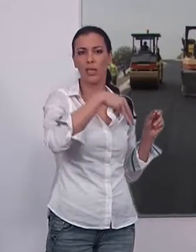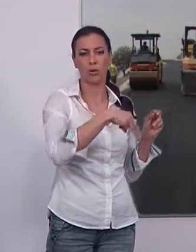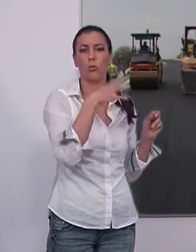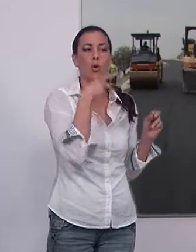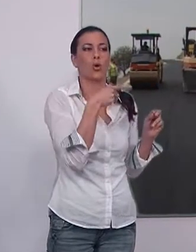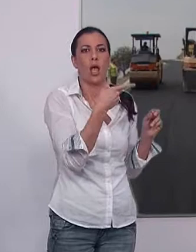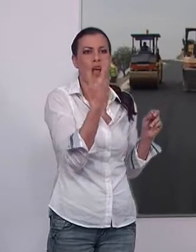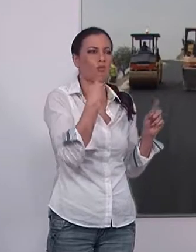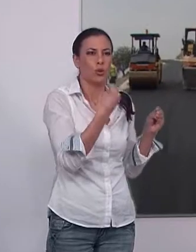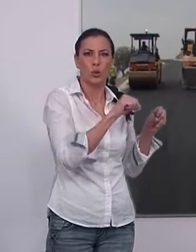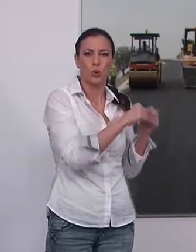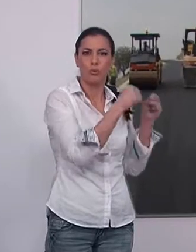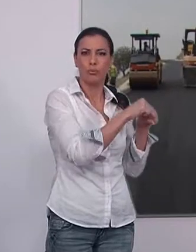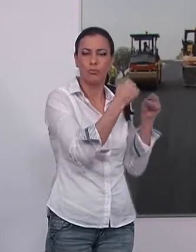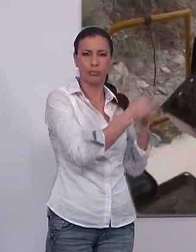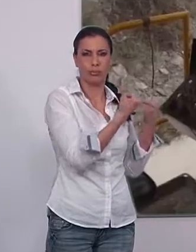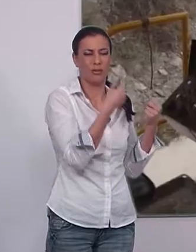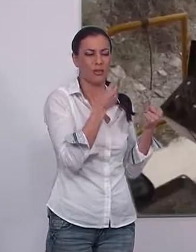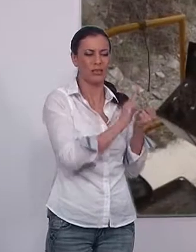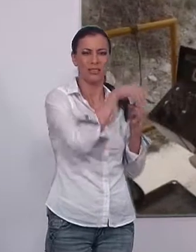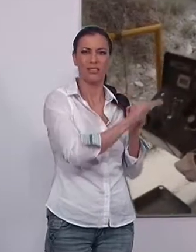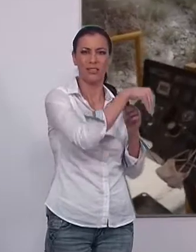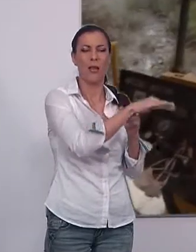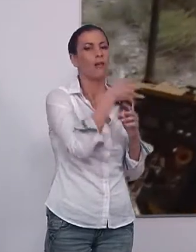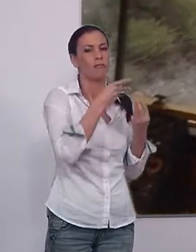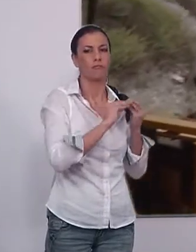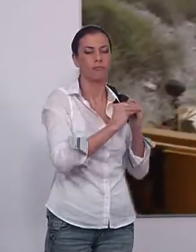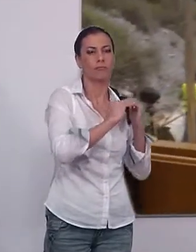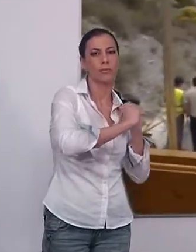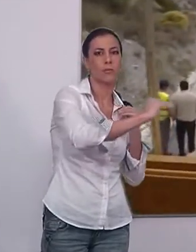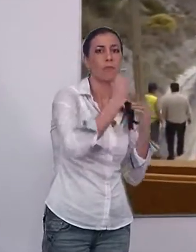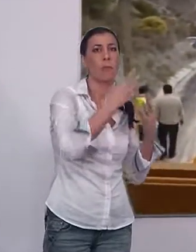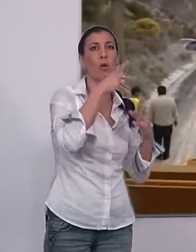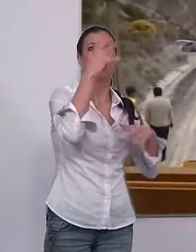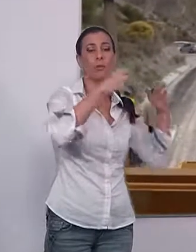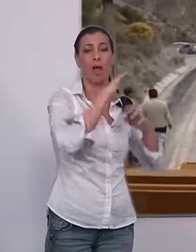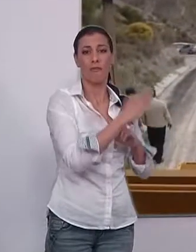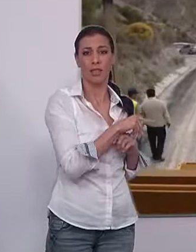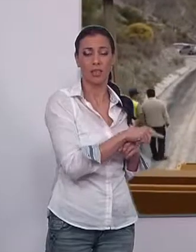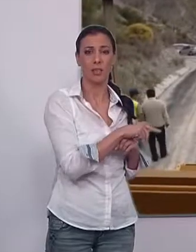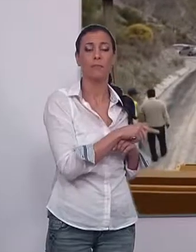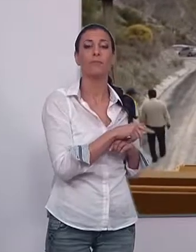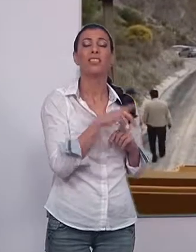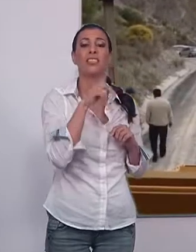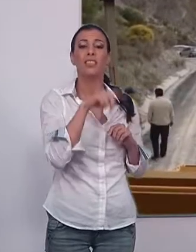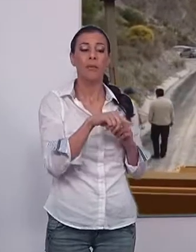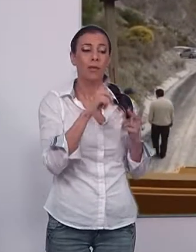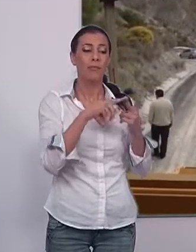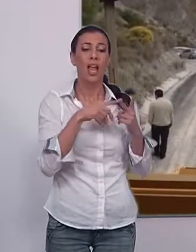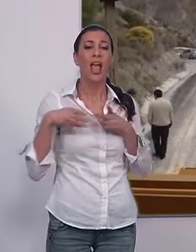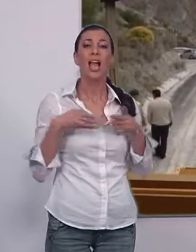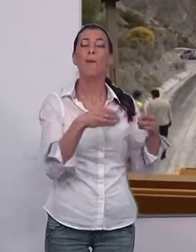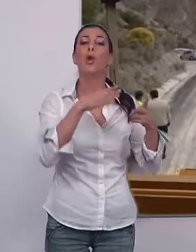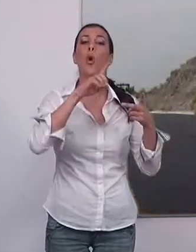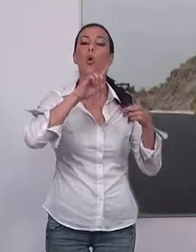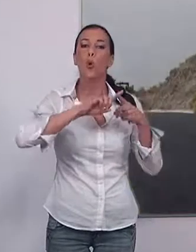actualmente se encuentra muy deteriorado por los socavones generados a consecuencia de las lluvias. En cuanto a la actuación